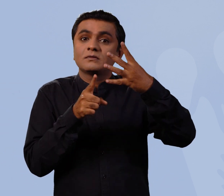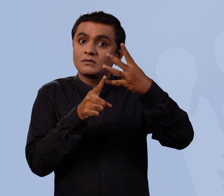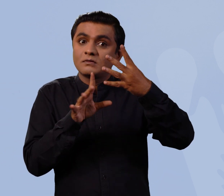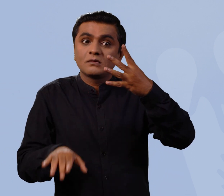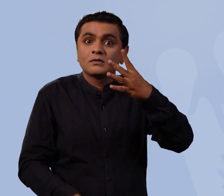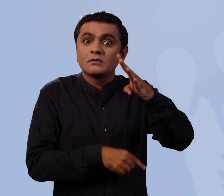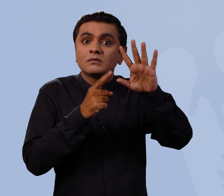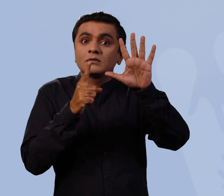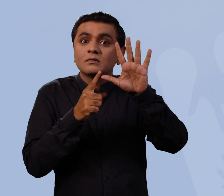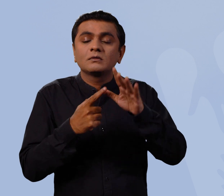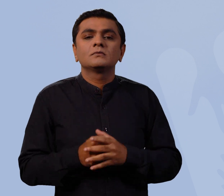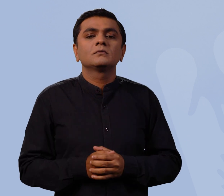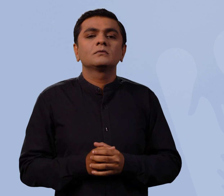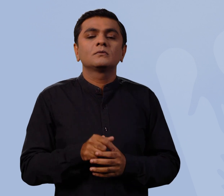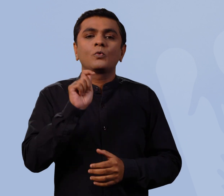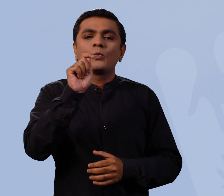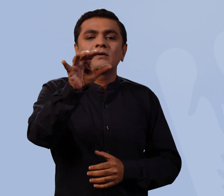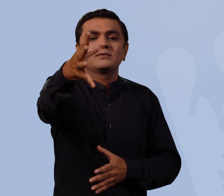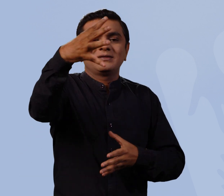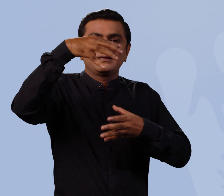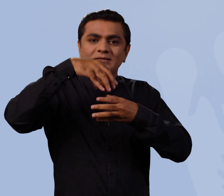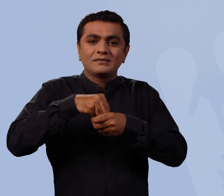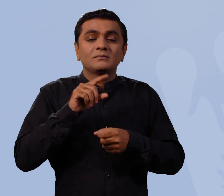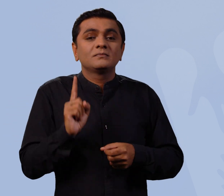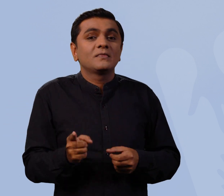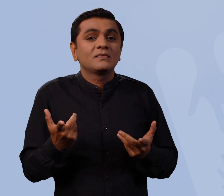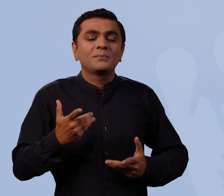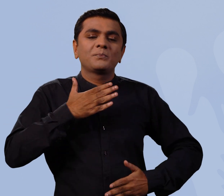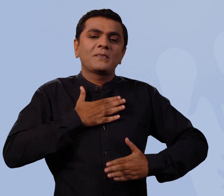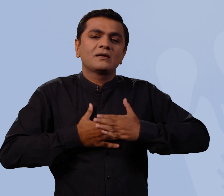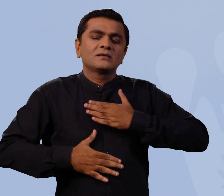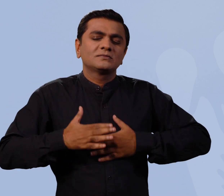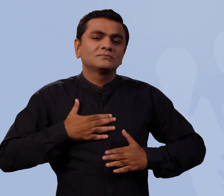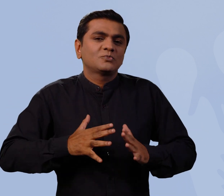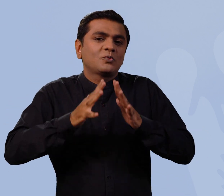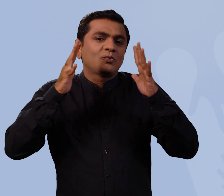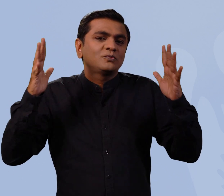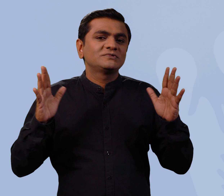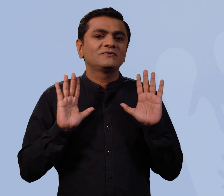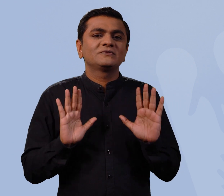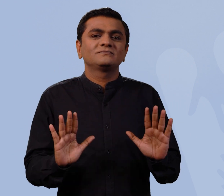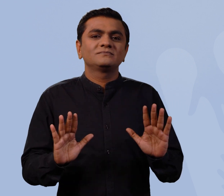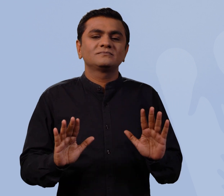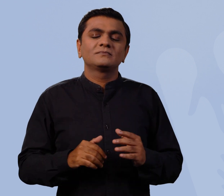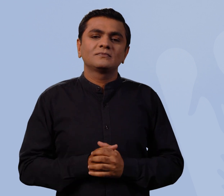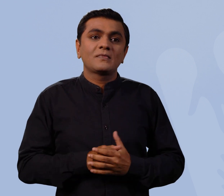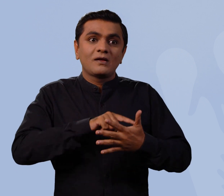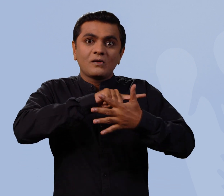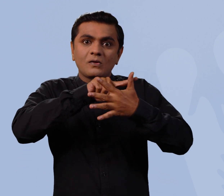एक बार सेलेक्शन हो जाने के बाद नौकरी के लिए व्यक्ति को धेर्या रखने के आवशक्ता होगी यदि